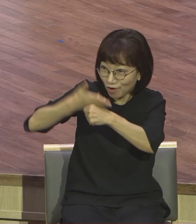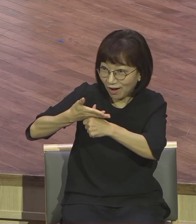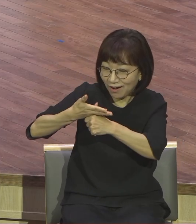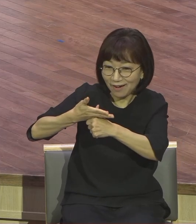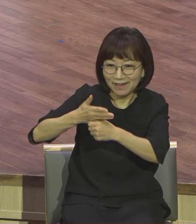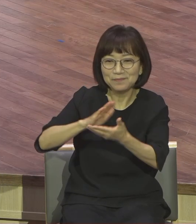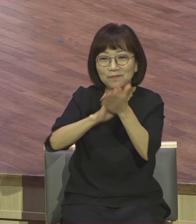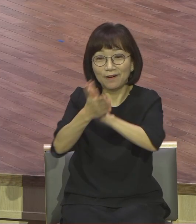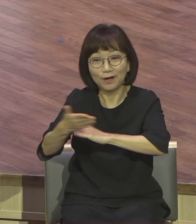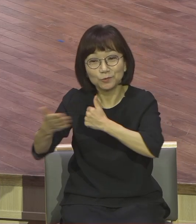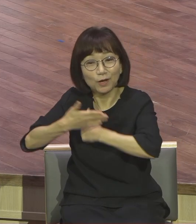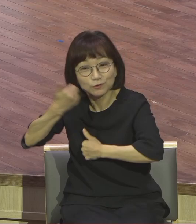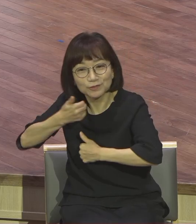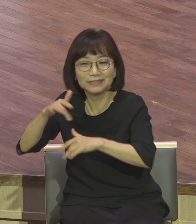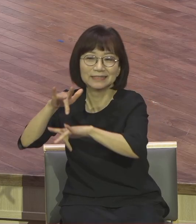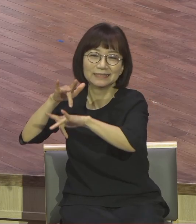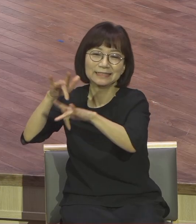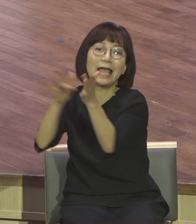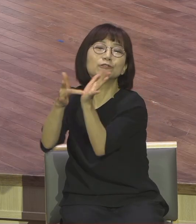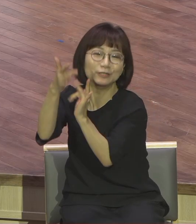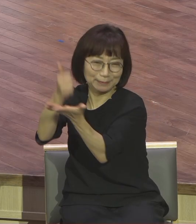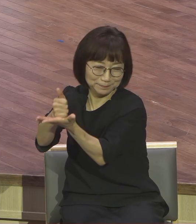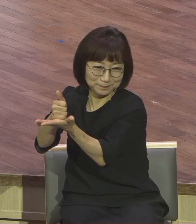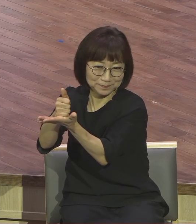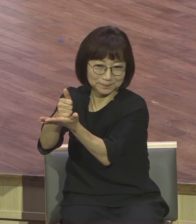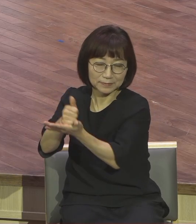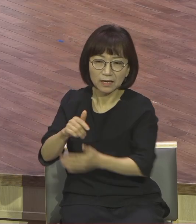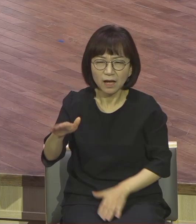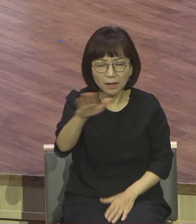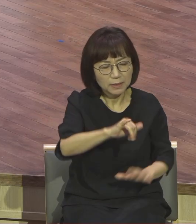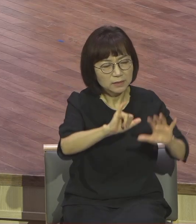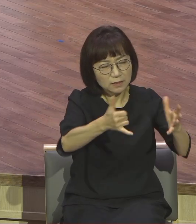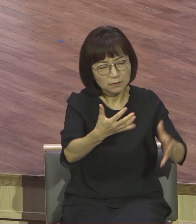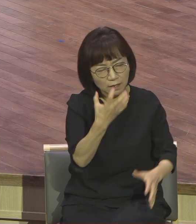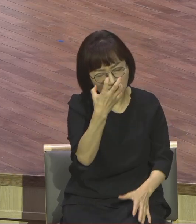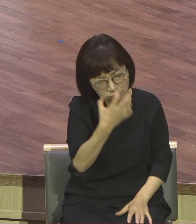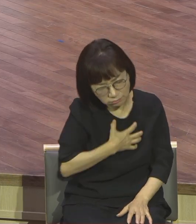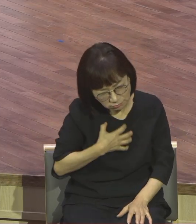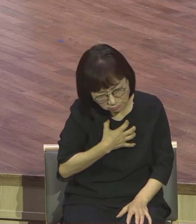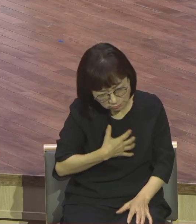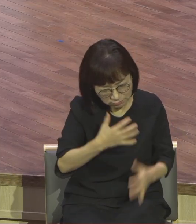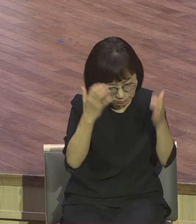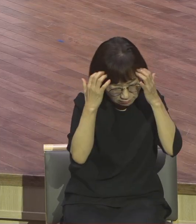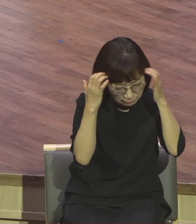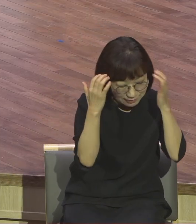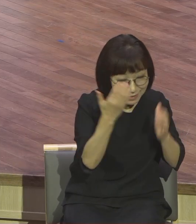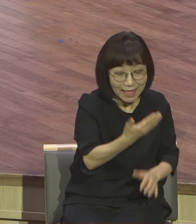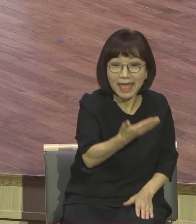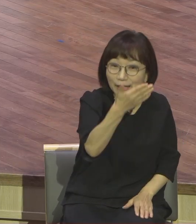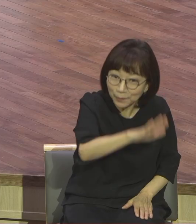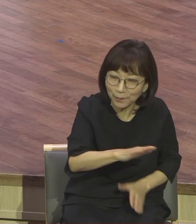여러분이 이 땅에서 아무리 구겨진 인생을 산다 할지라도 예수 그리스도를 만나는 그 순간